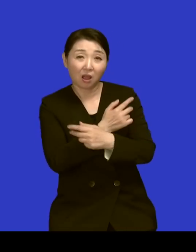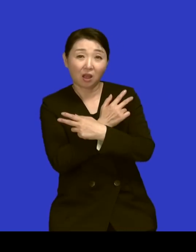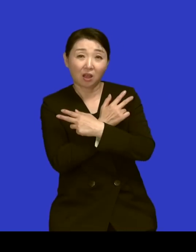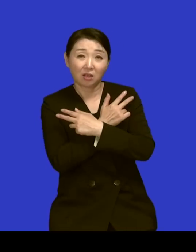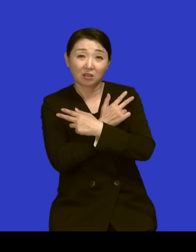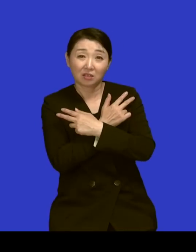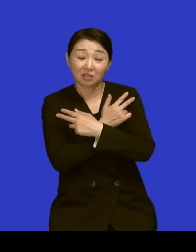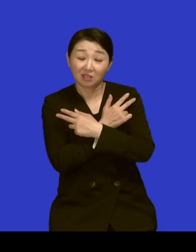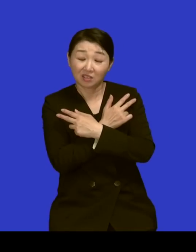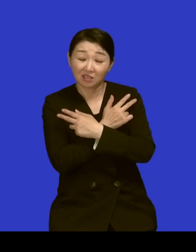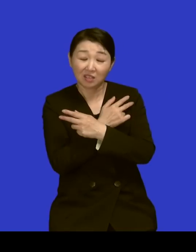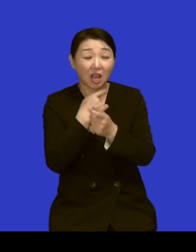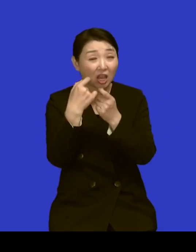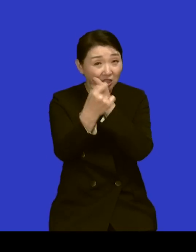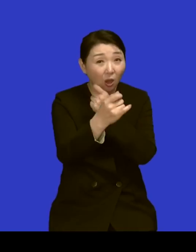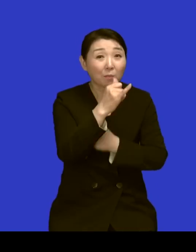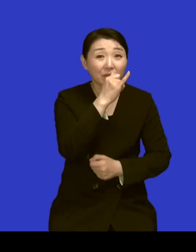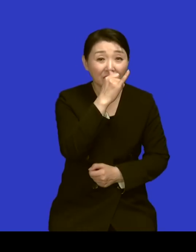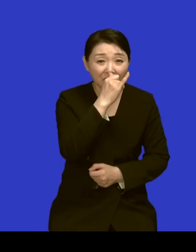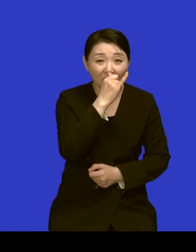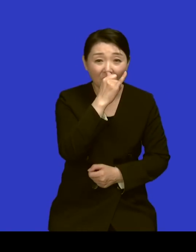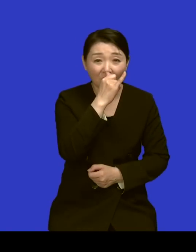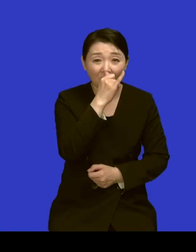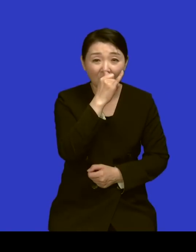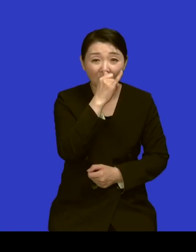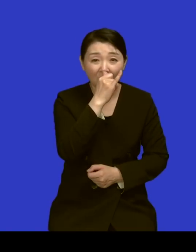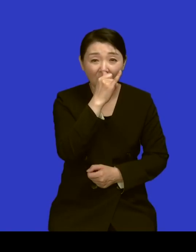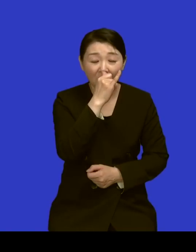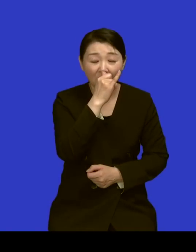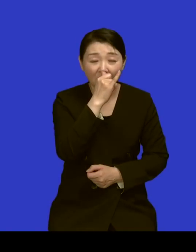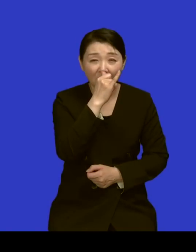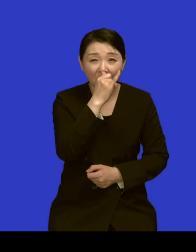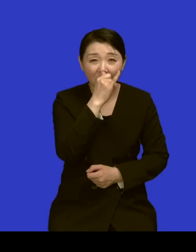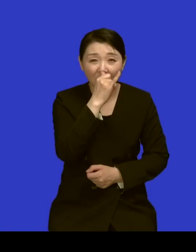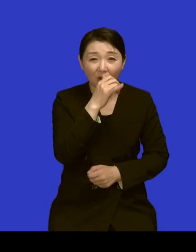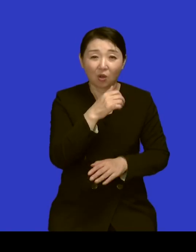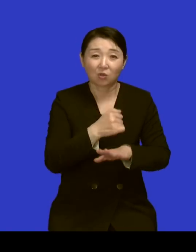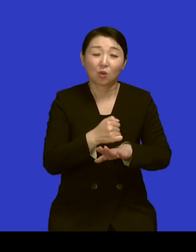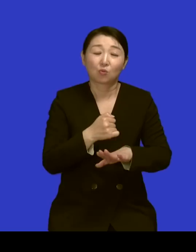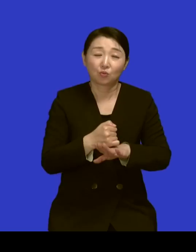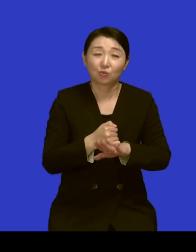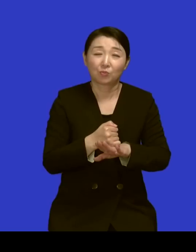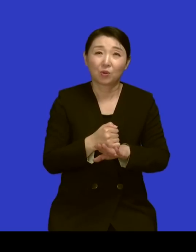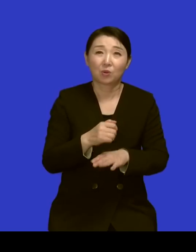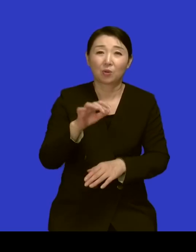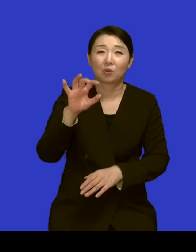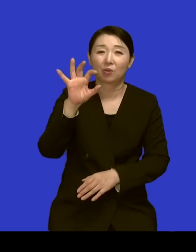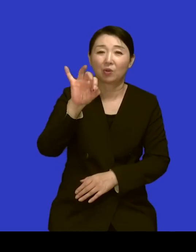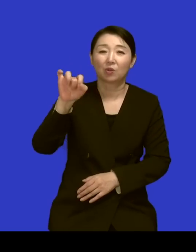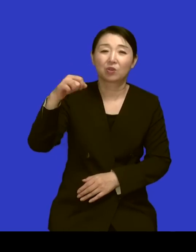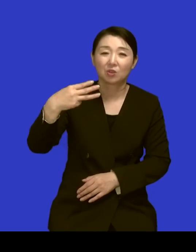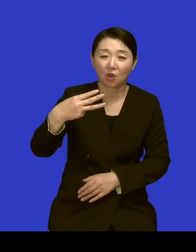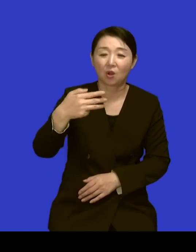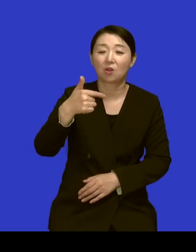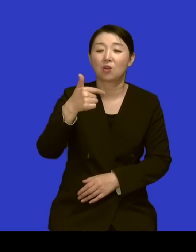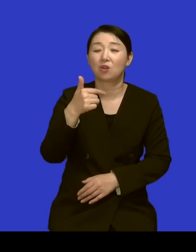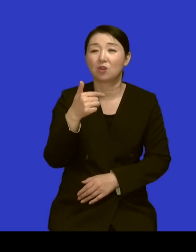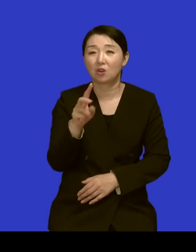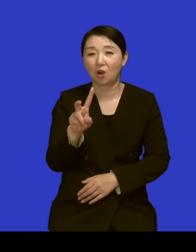전부 상서문을 성유관에 내가지고 열려문을 열려비를 내리셨어요 네 그래서